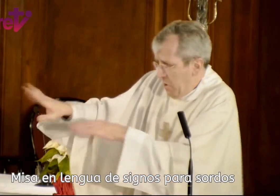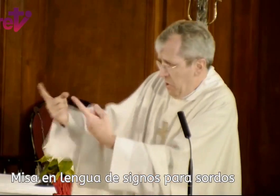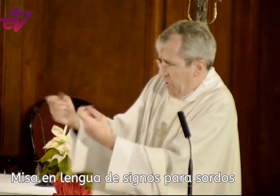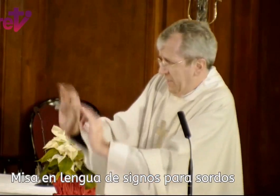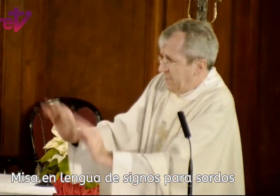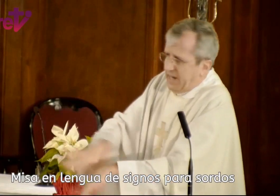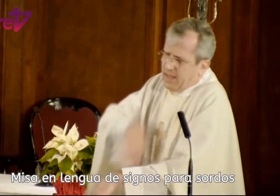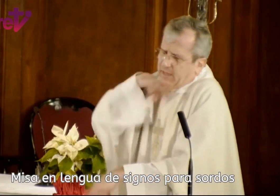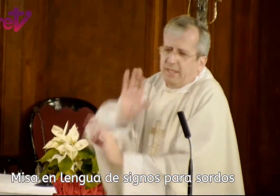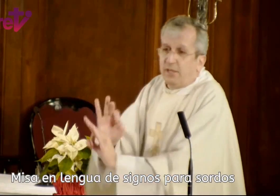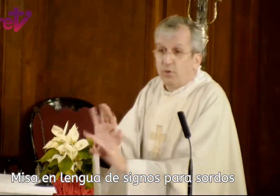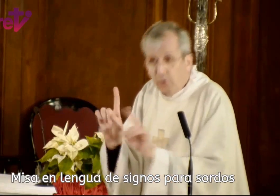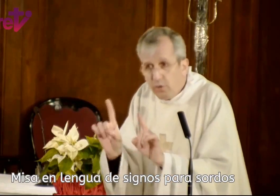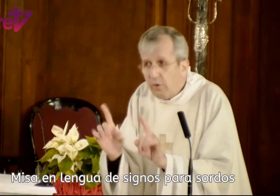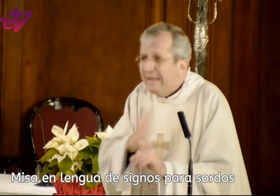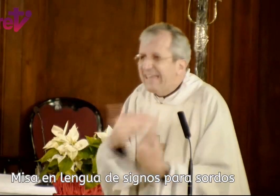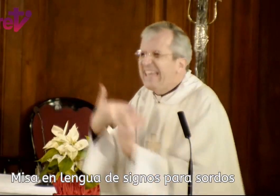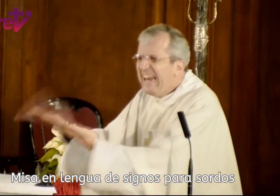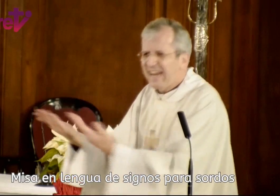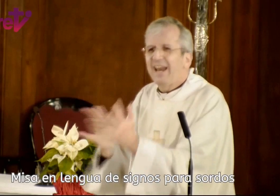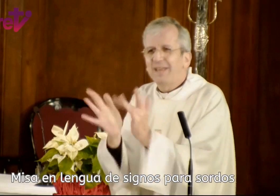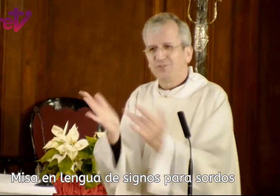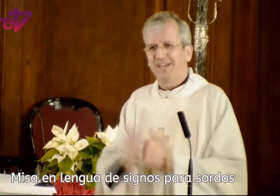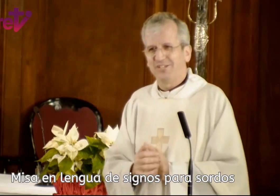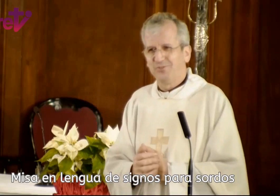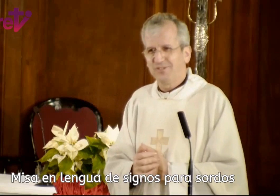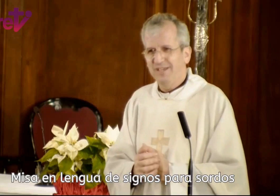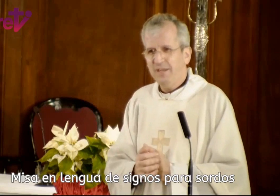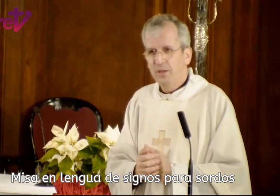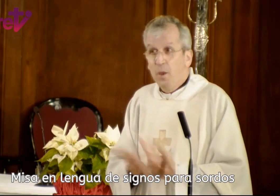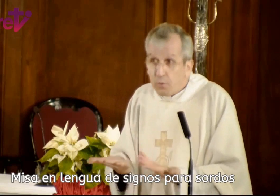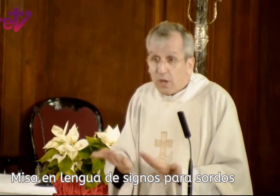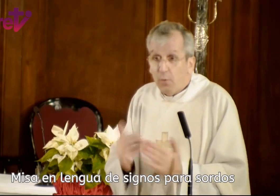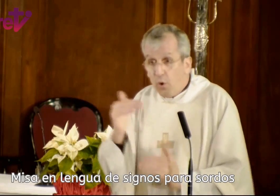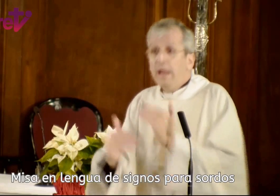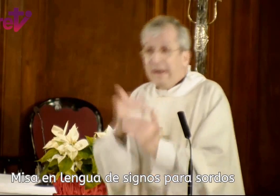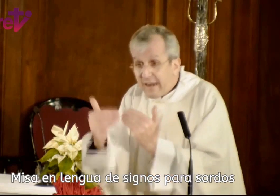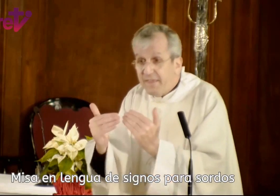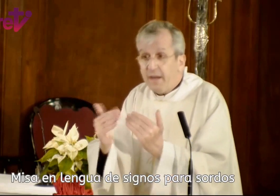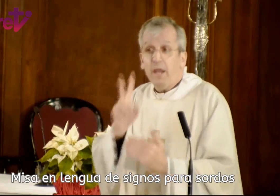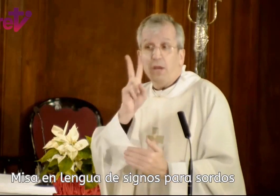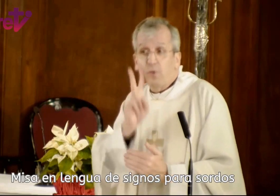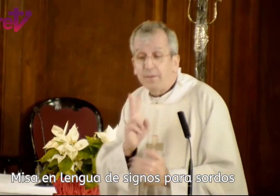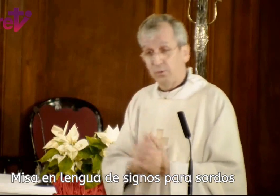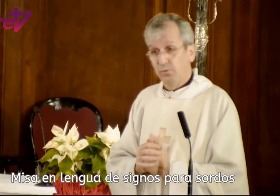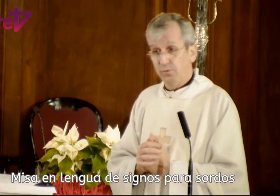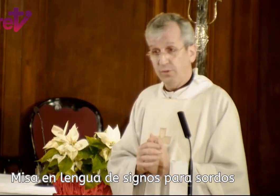él no necesita nada, ya tiene todo. No, no, ¿qué le regalaremos a Jesús? Pues a lo mejor crecer en una virtud,